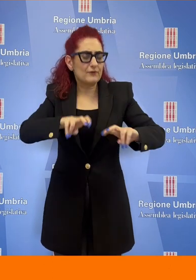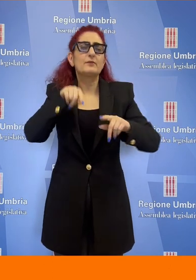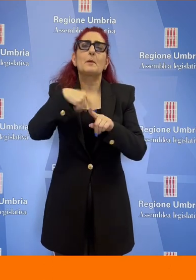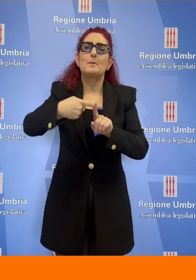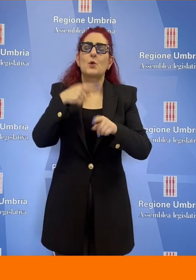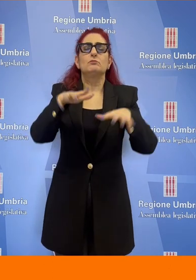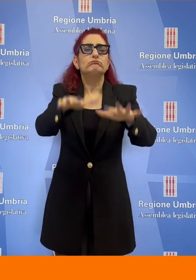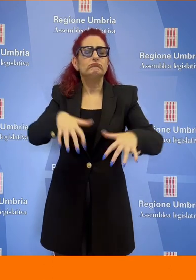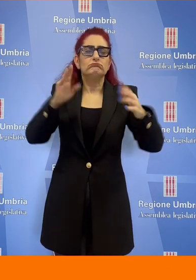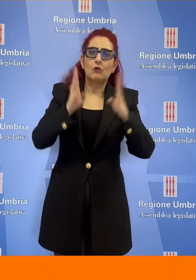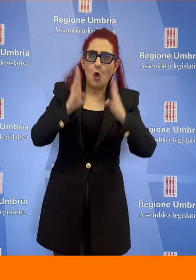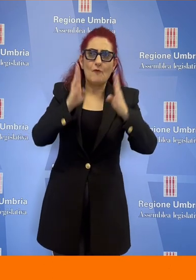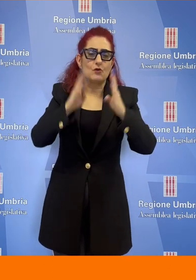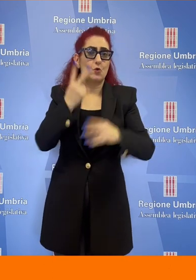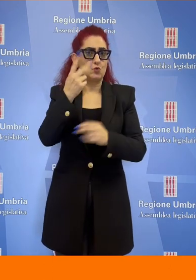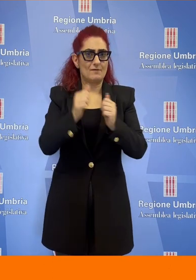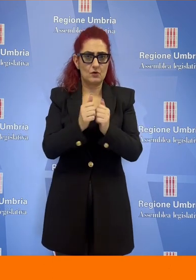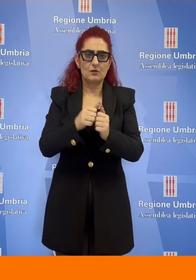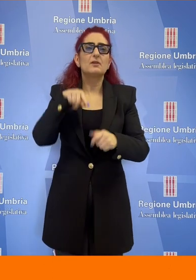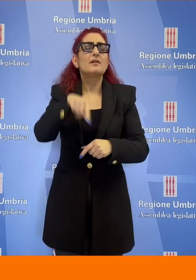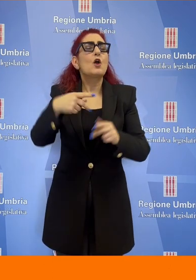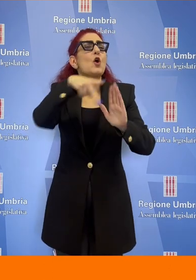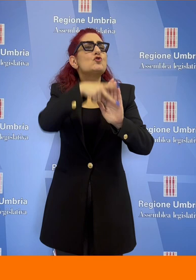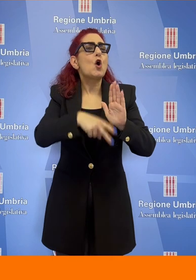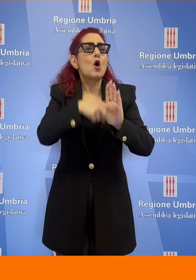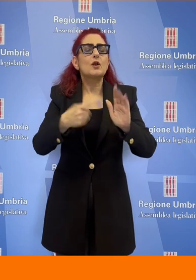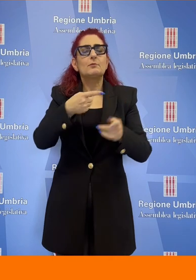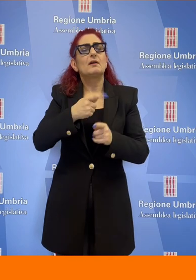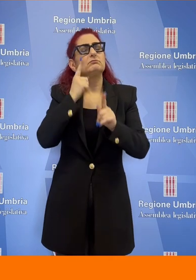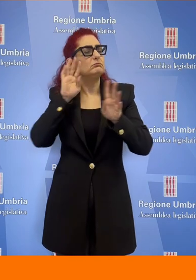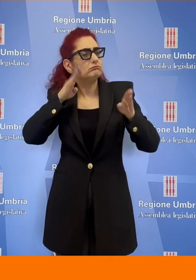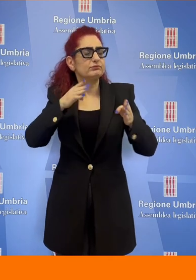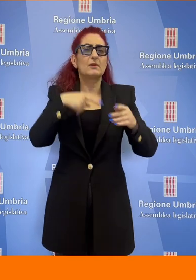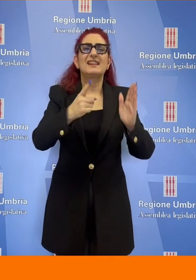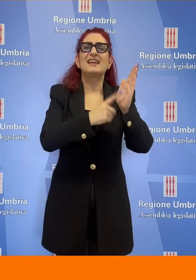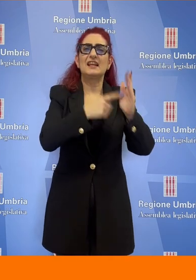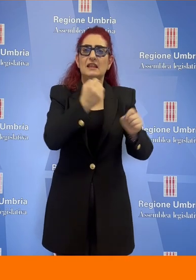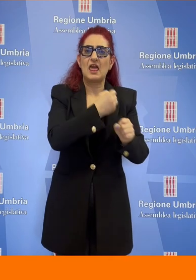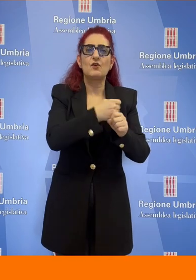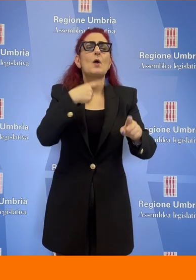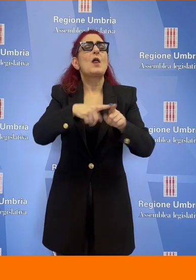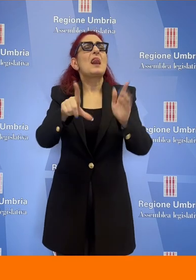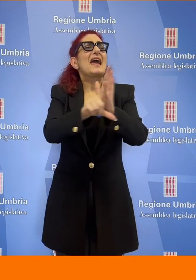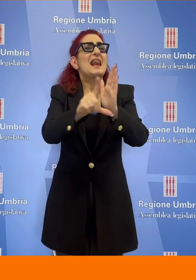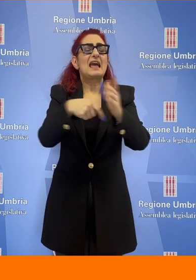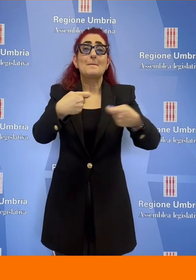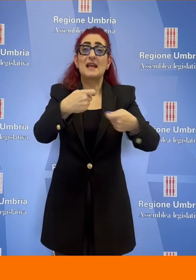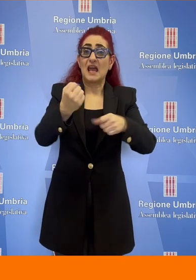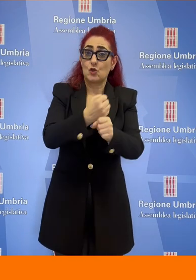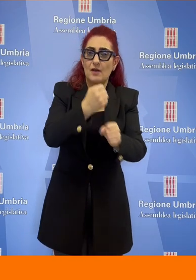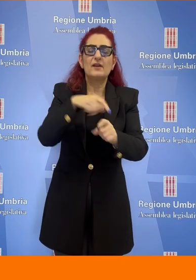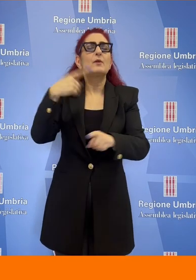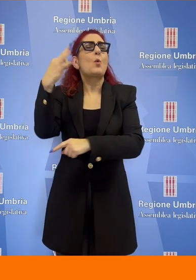due sedute partecipative. La norma mira a garantire il rispetto dei diritti dei lavoratori, la legalità del mercato del lavoro, la